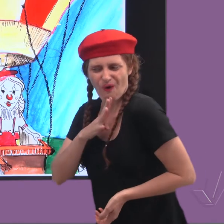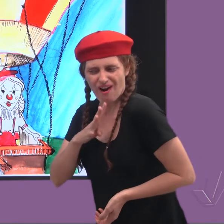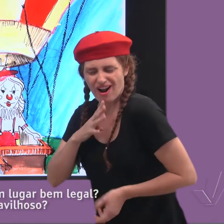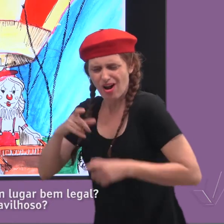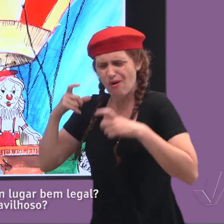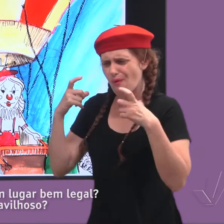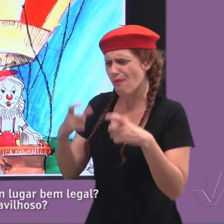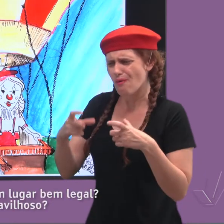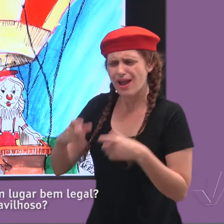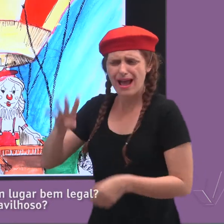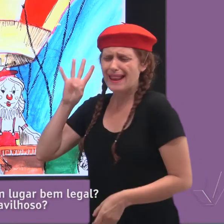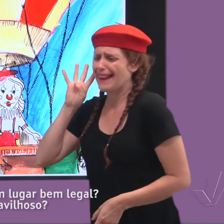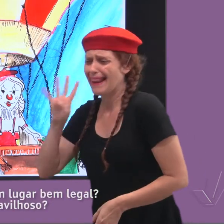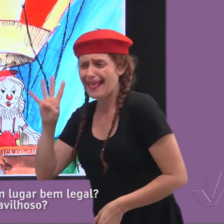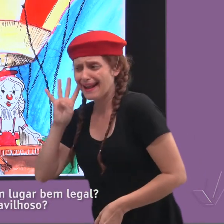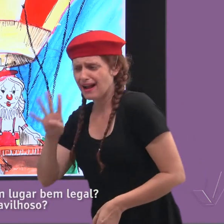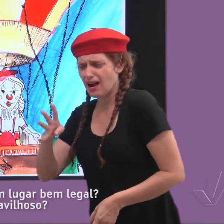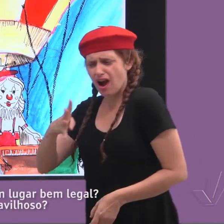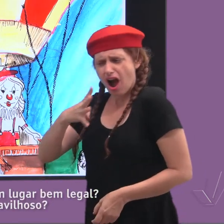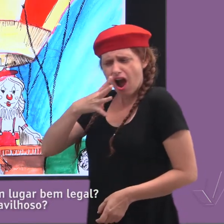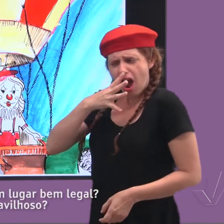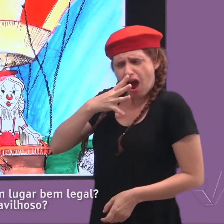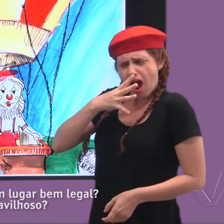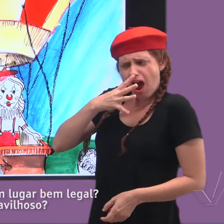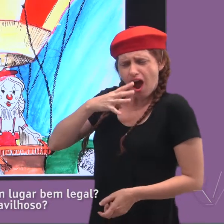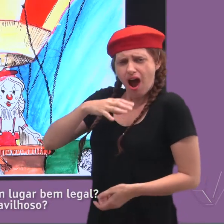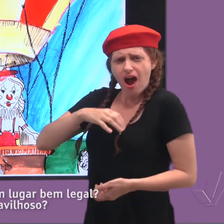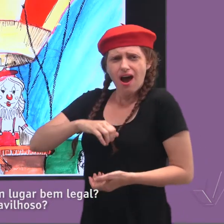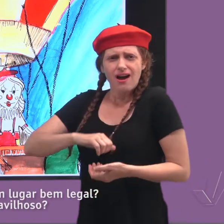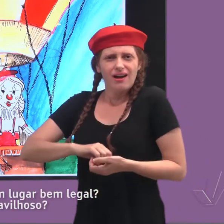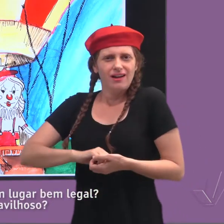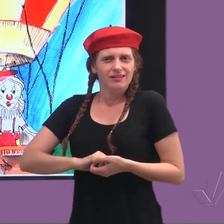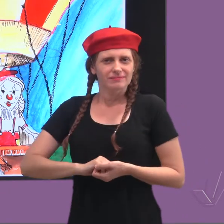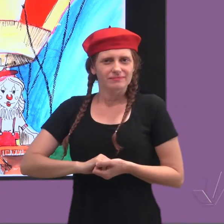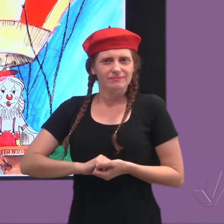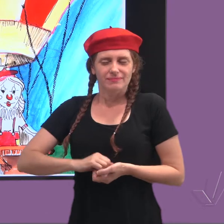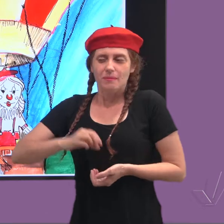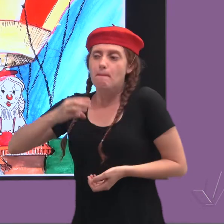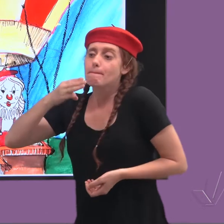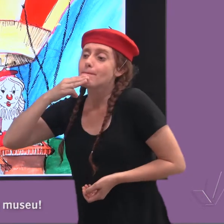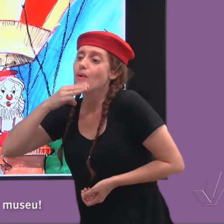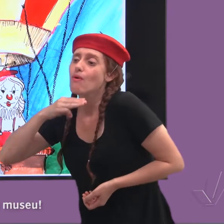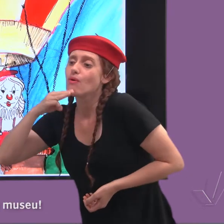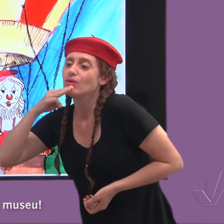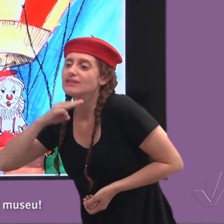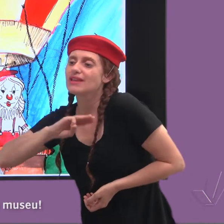Tu conhece um lugar bem legal? Maravilhoso! É o museu.